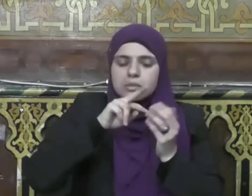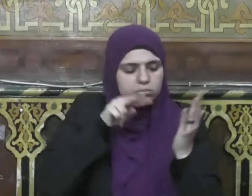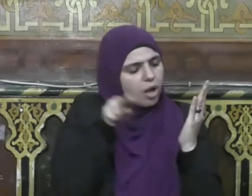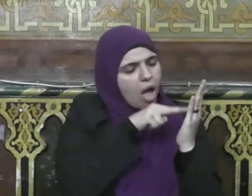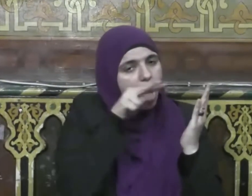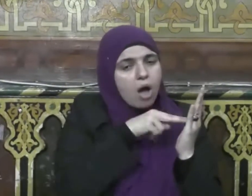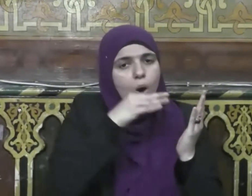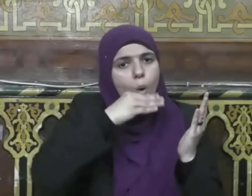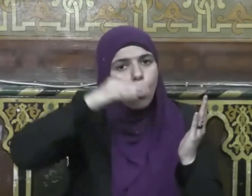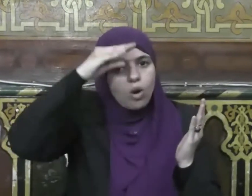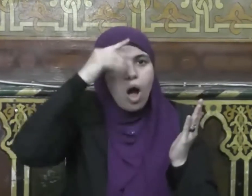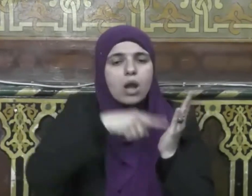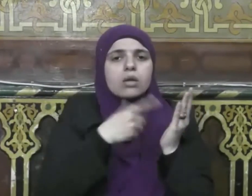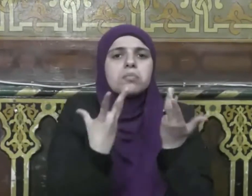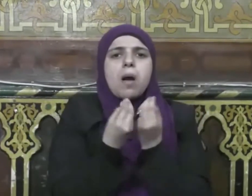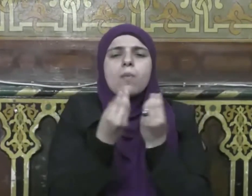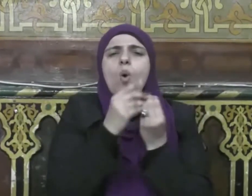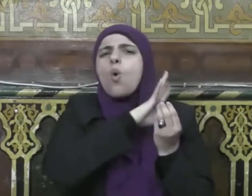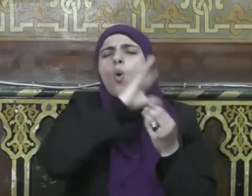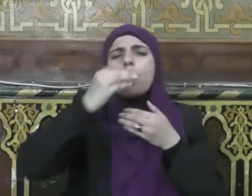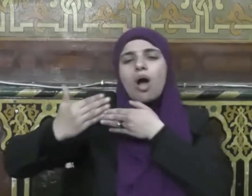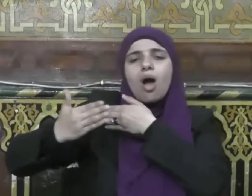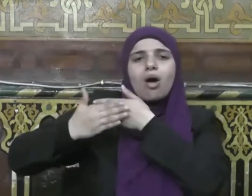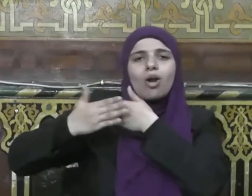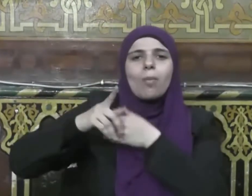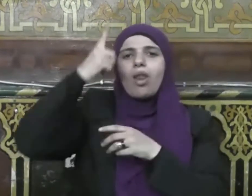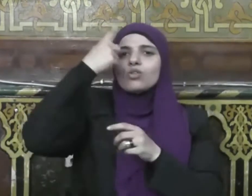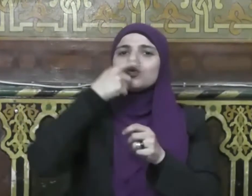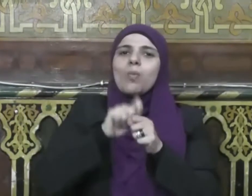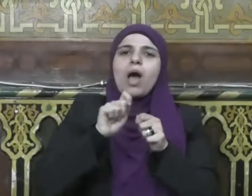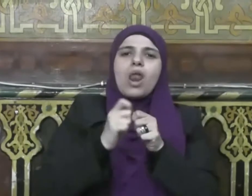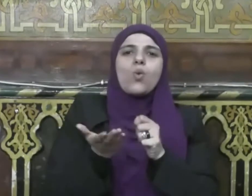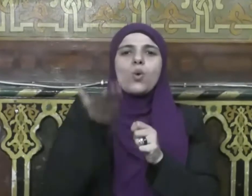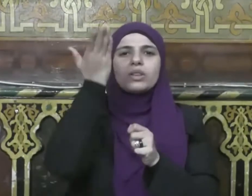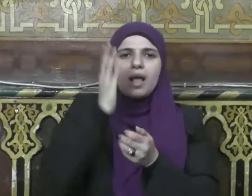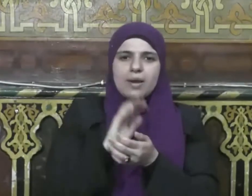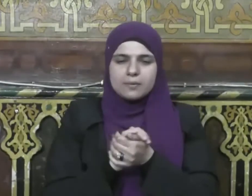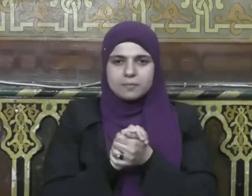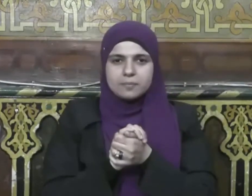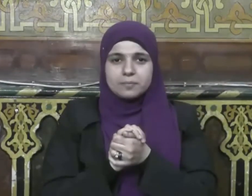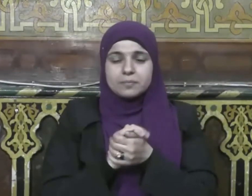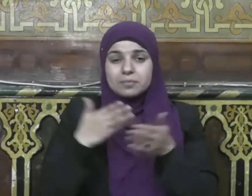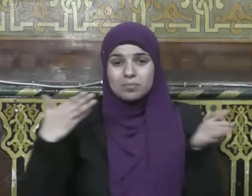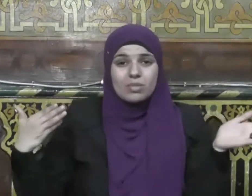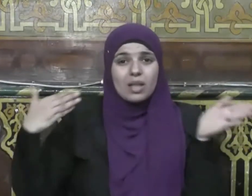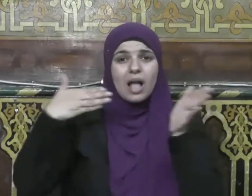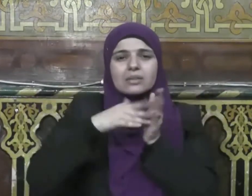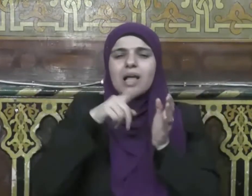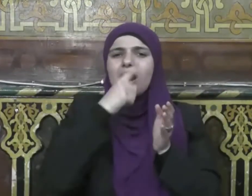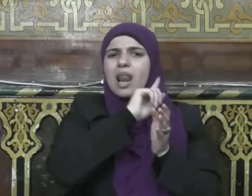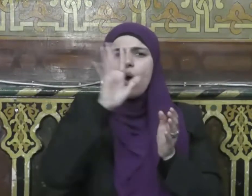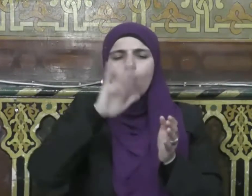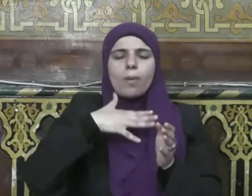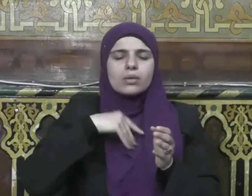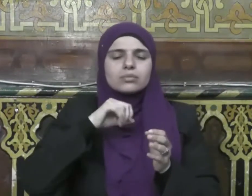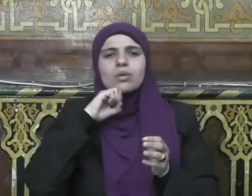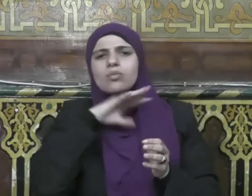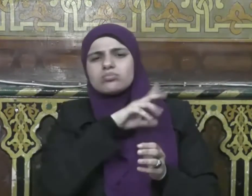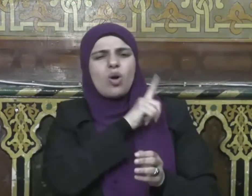وجل حتى لا نكون من المحرومين من رحمات الله تعالى فإن